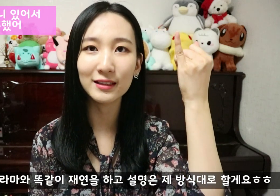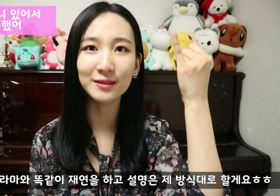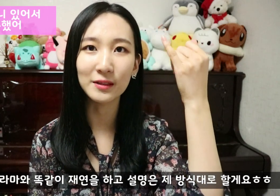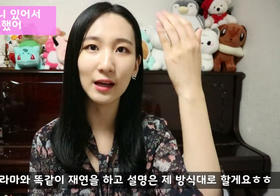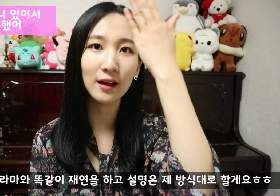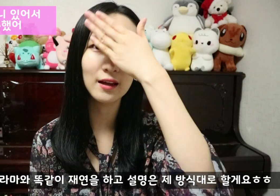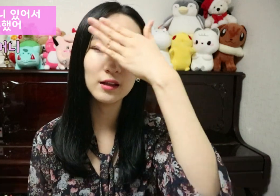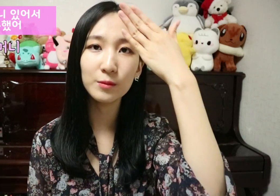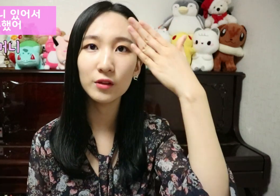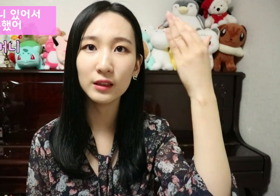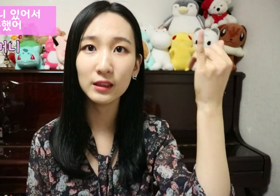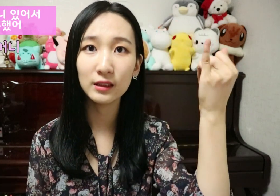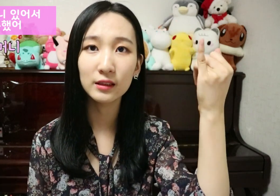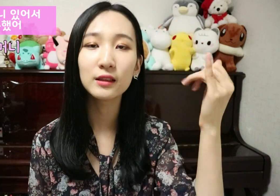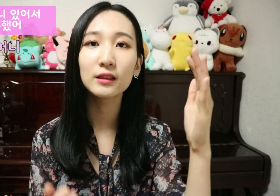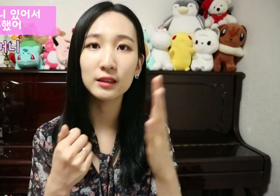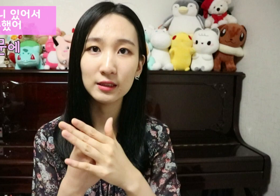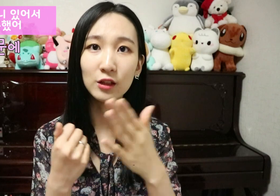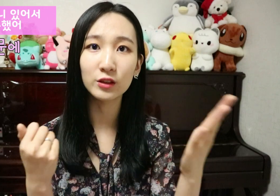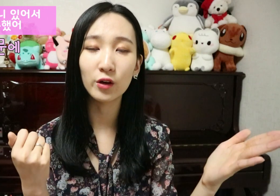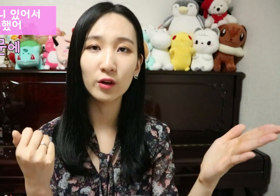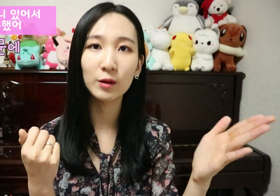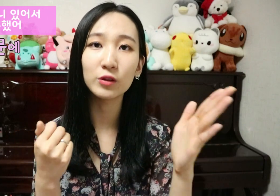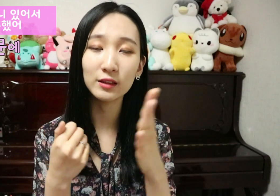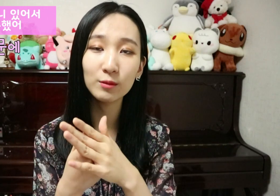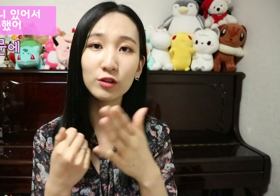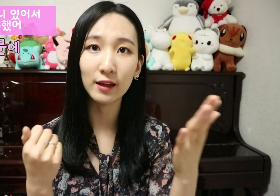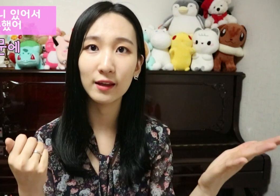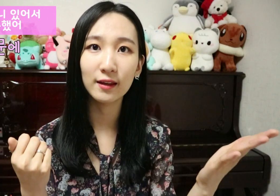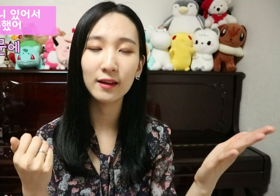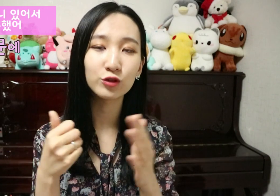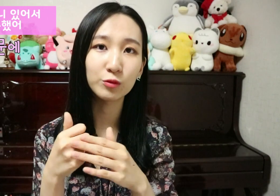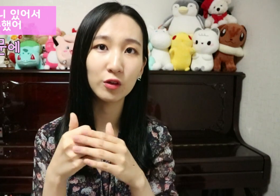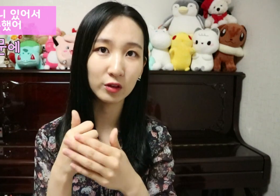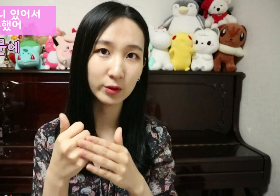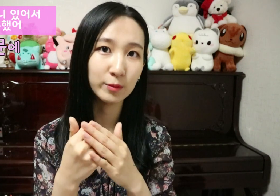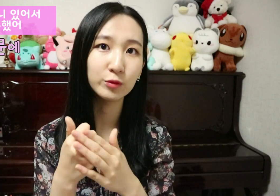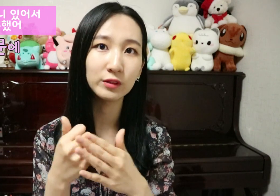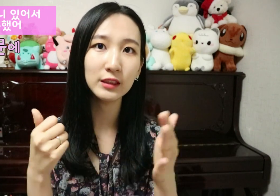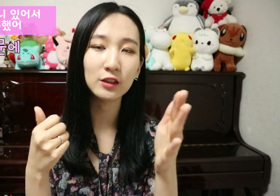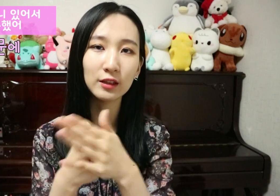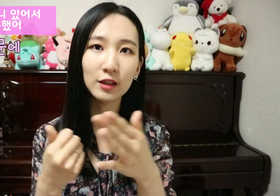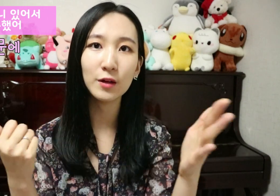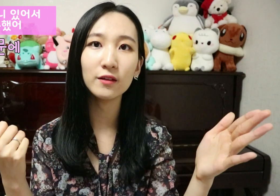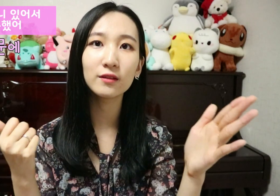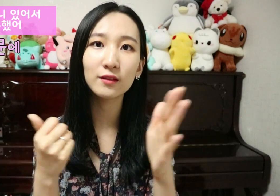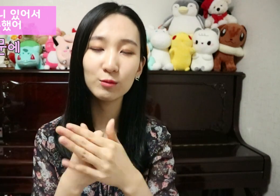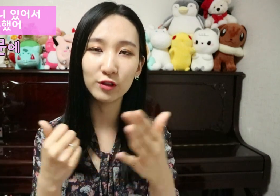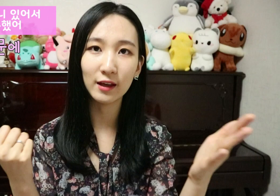하겠습니다 할머니 있어서 할머니 때문에 주먹 이 부분에 이렇게 때리면 때문에